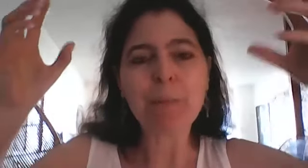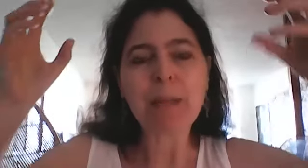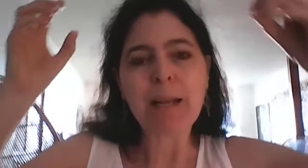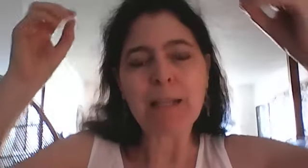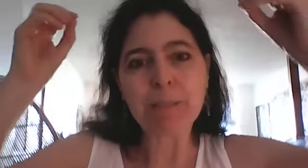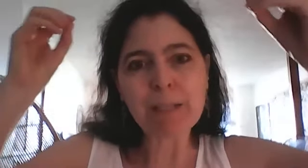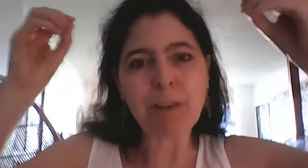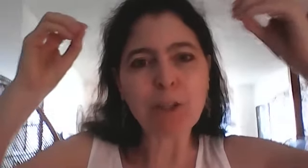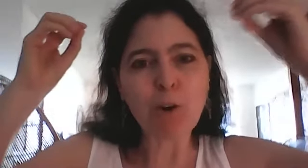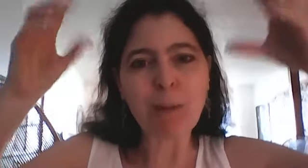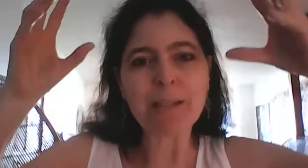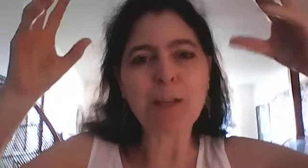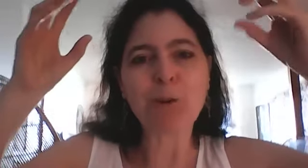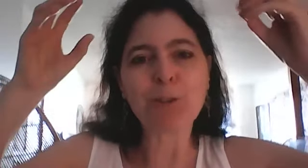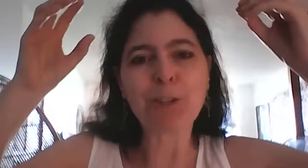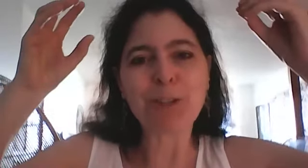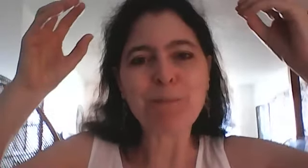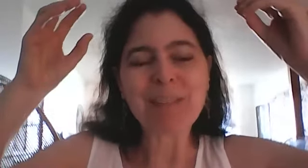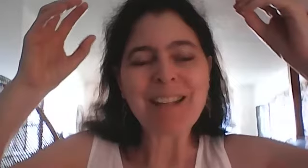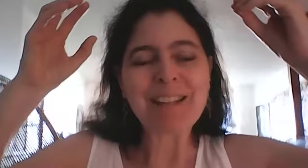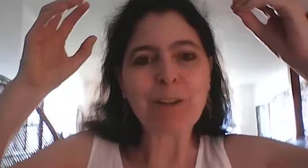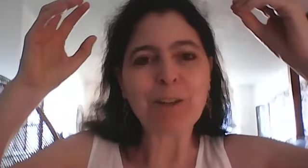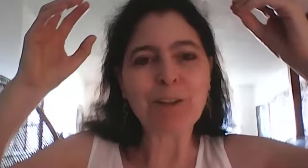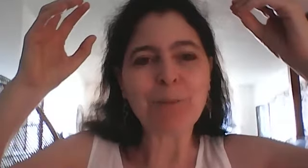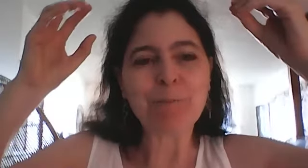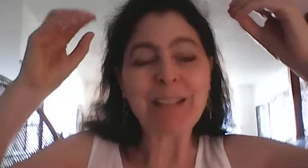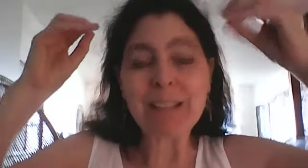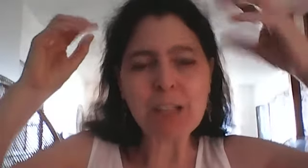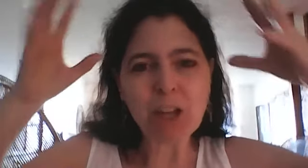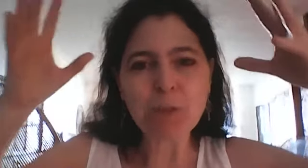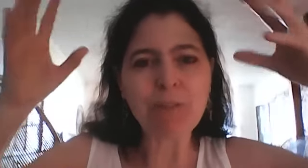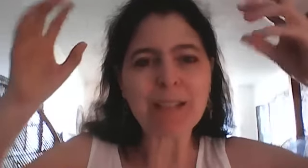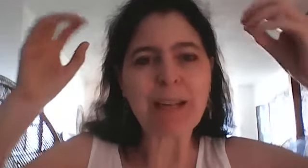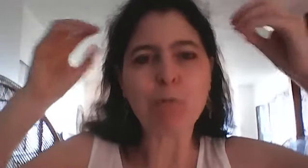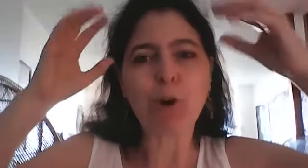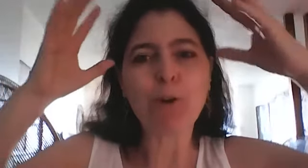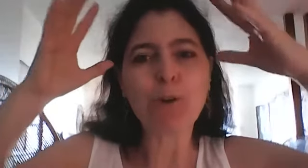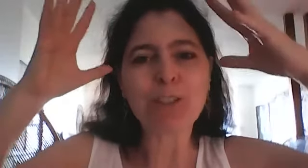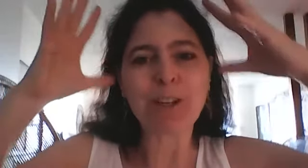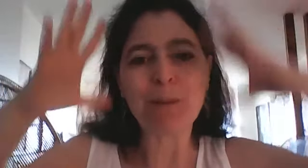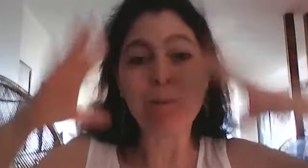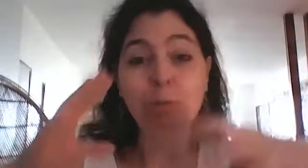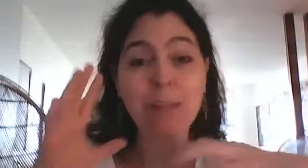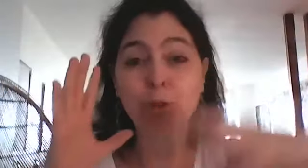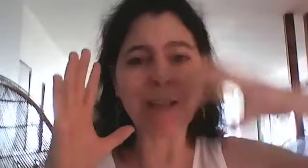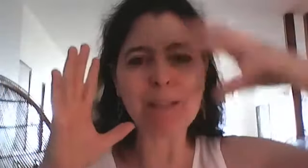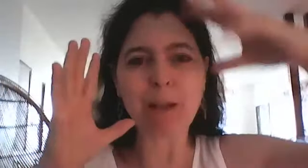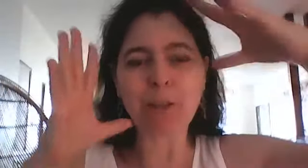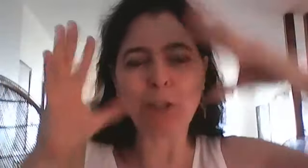l'esprit divin de compassion de de d'intelligence universelle amoureuse bon dans toutes les dimensions de